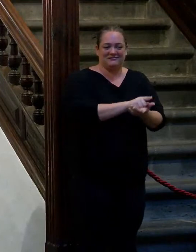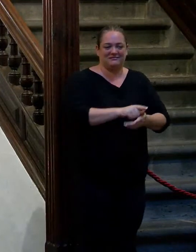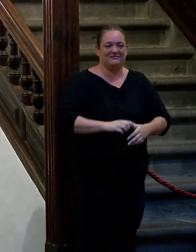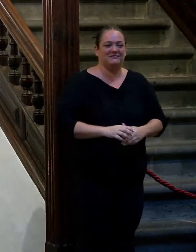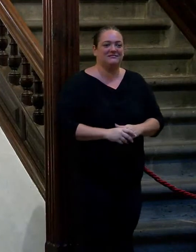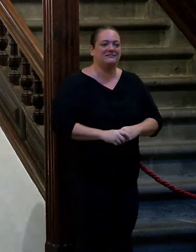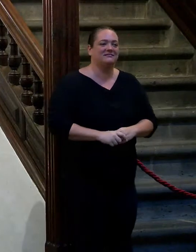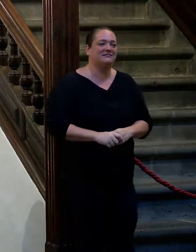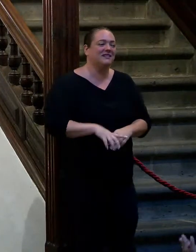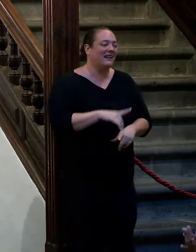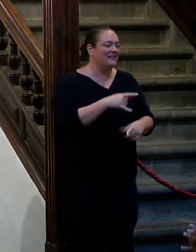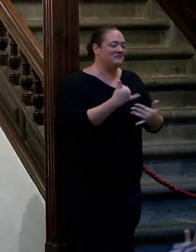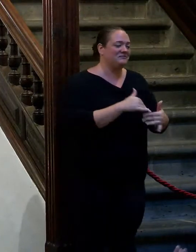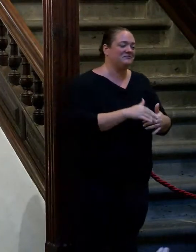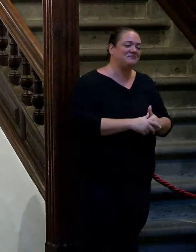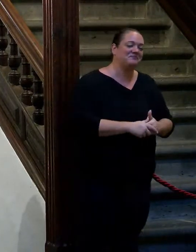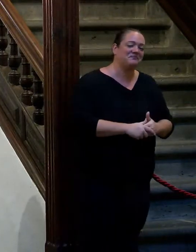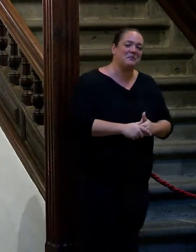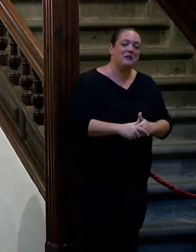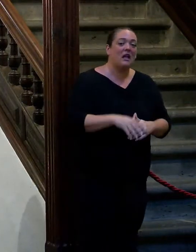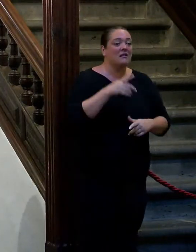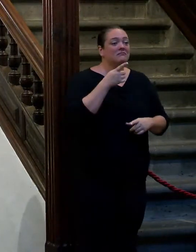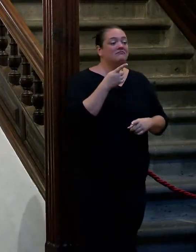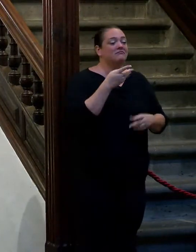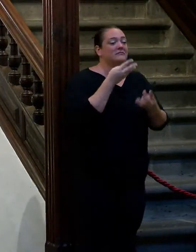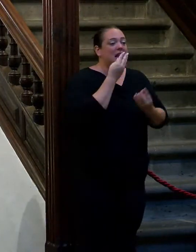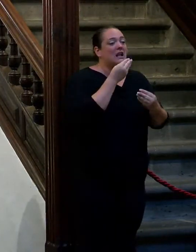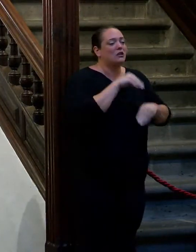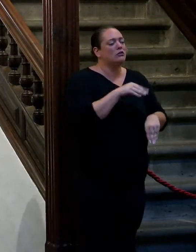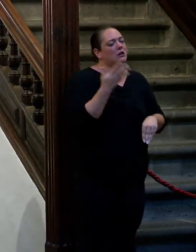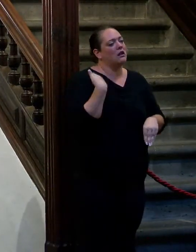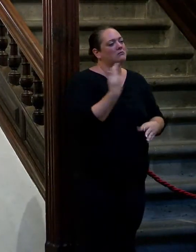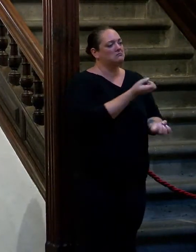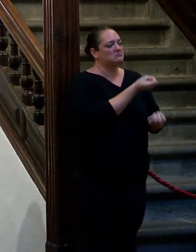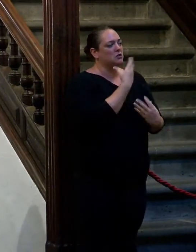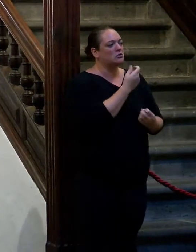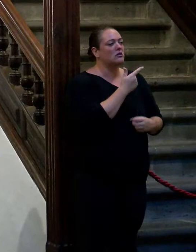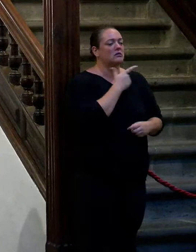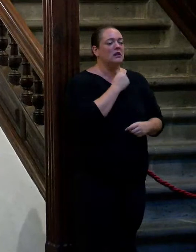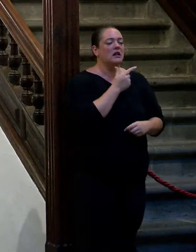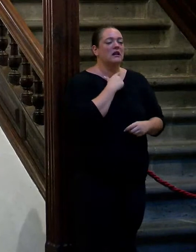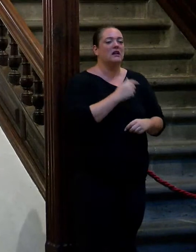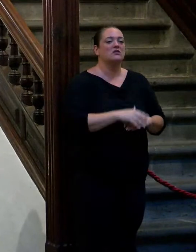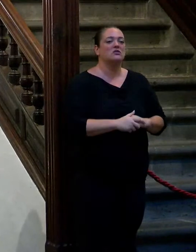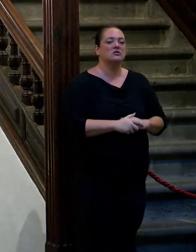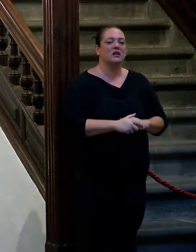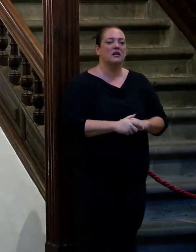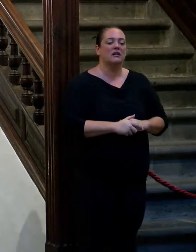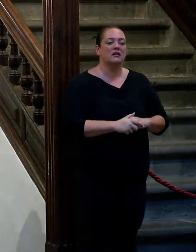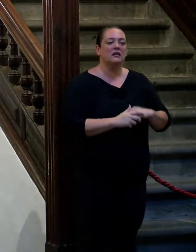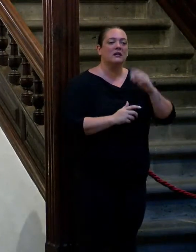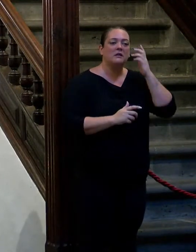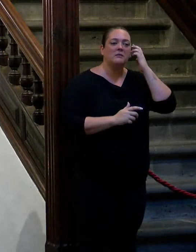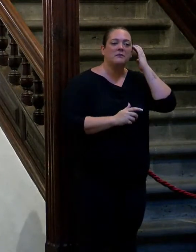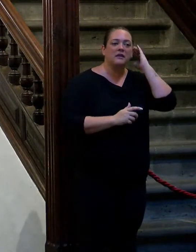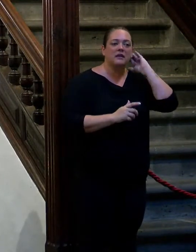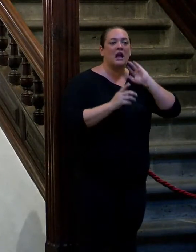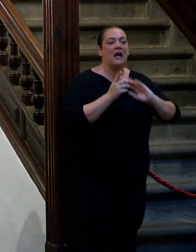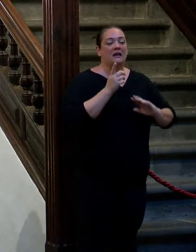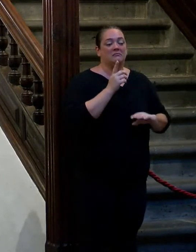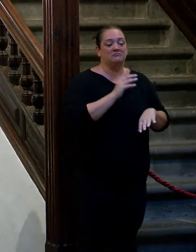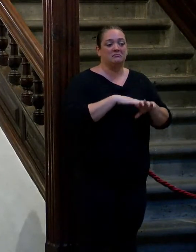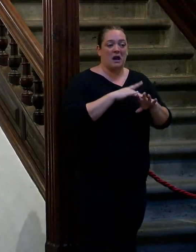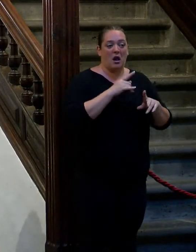como eres hay una anécdota que me contó muy graciosa un poco para meter también un poquito de humor porque